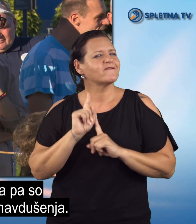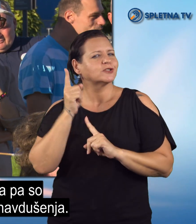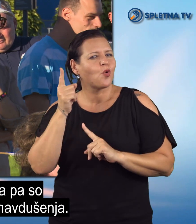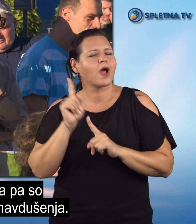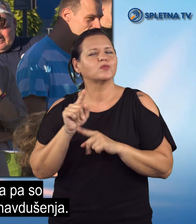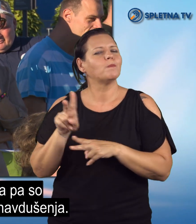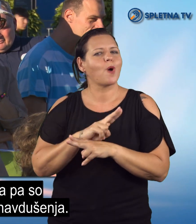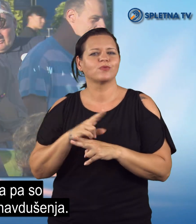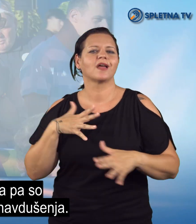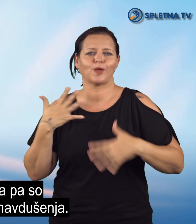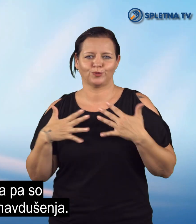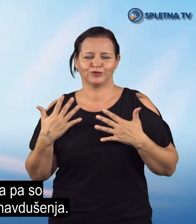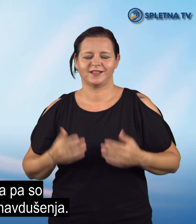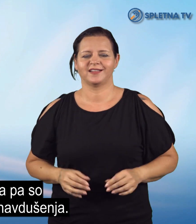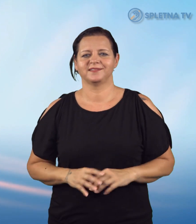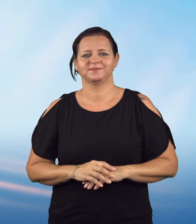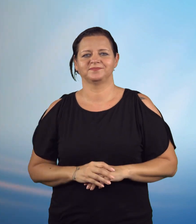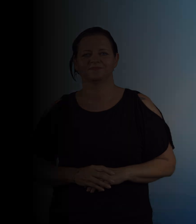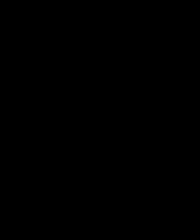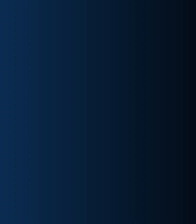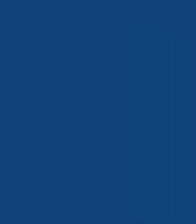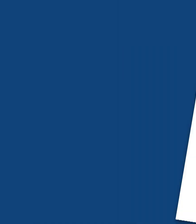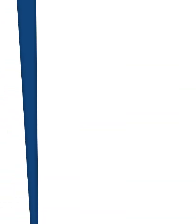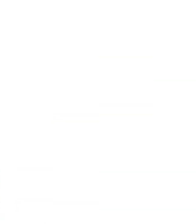in polna navdušanja. Hrv.